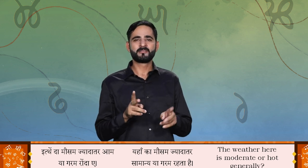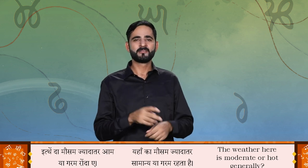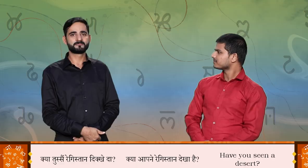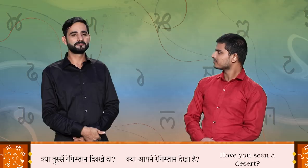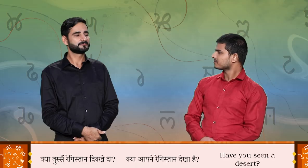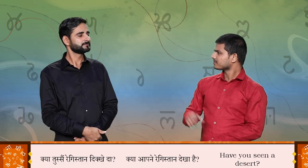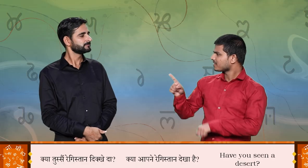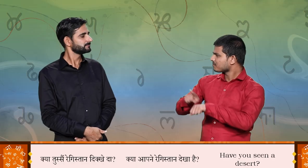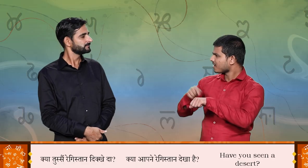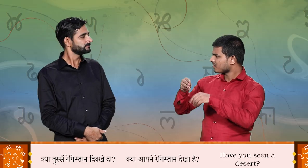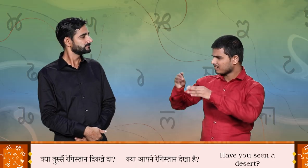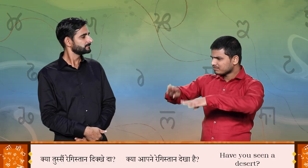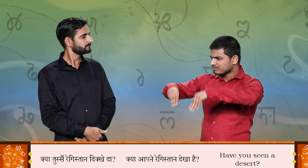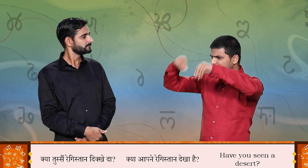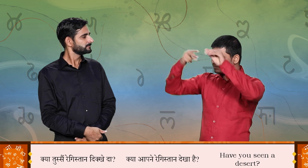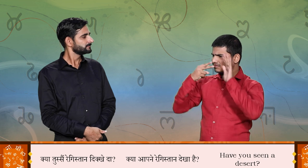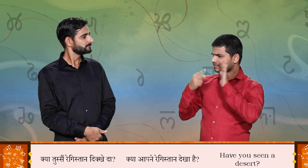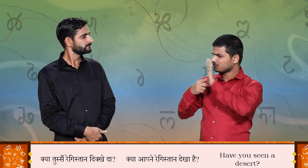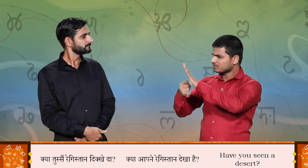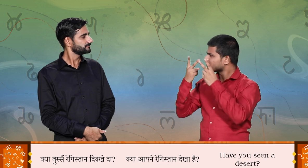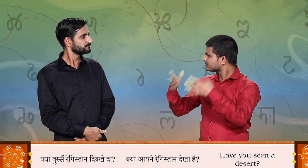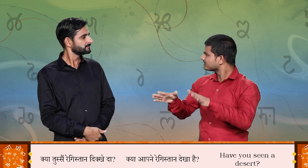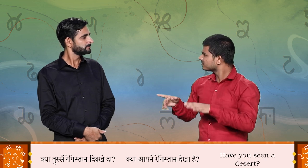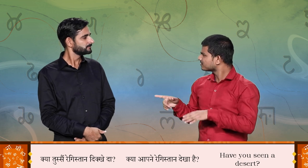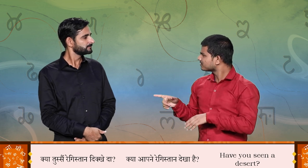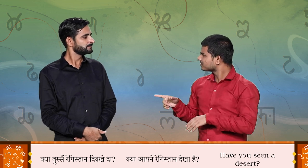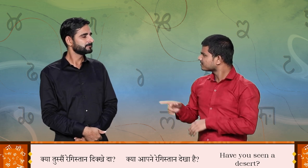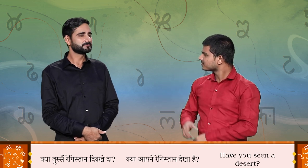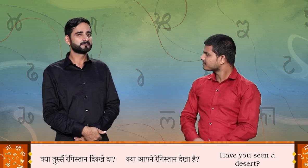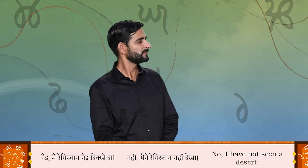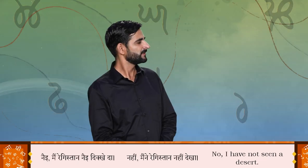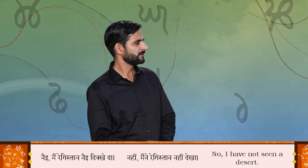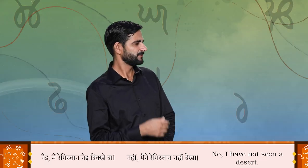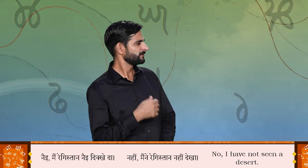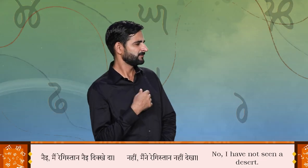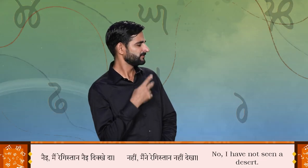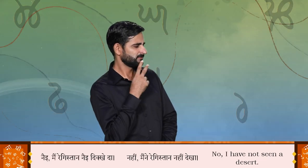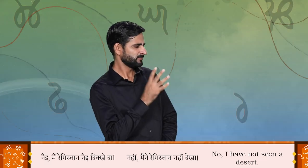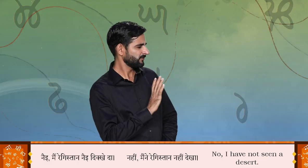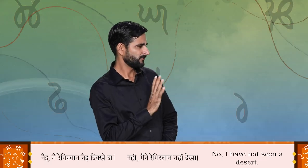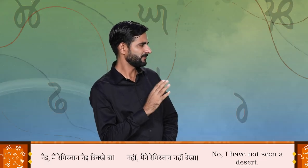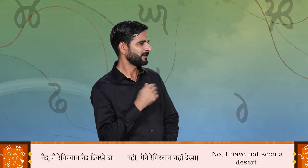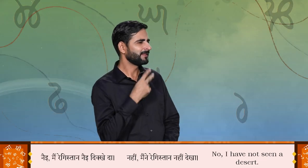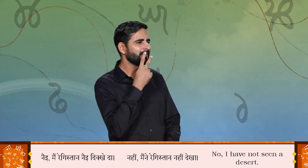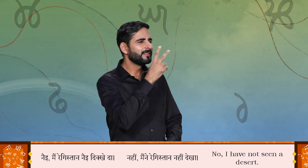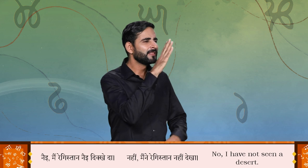क्या तुसे रेगिस्तान दिखेदा नहीं मैं रेगिस्तान नहीं दिखेदा